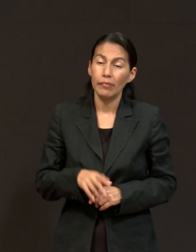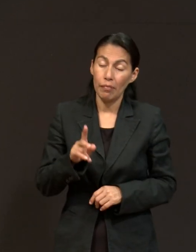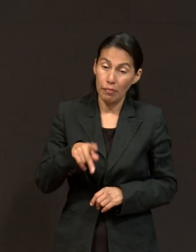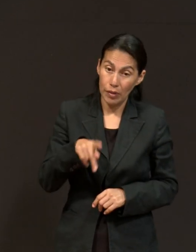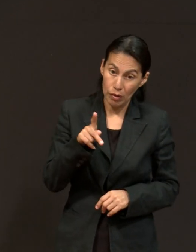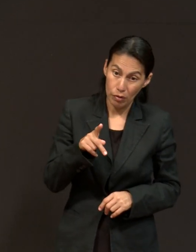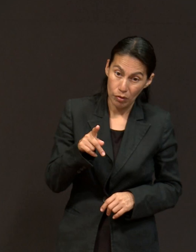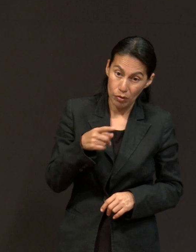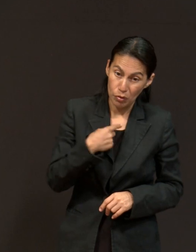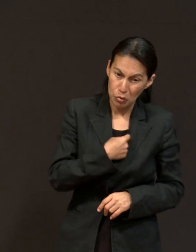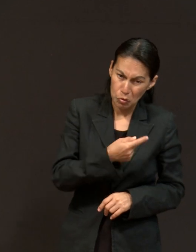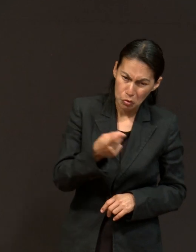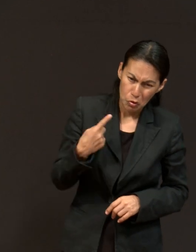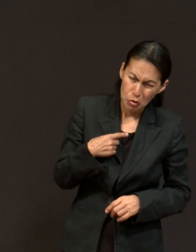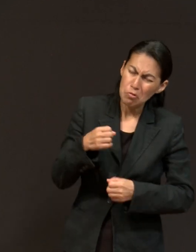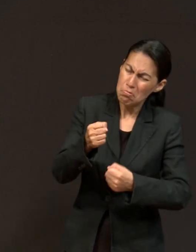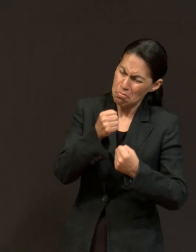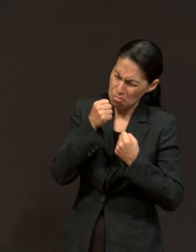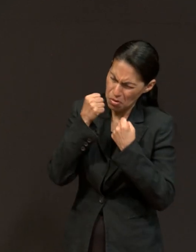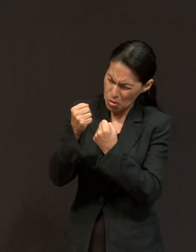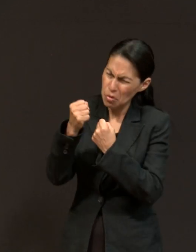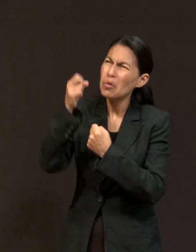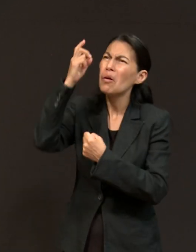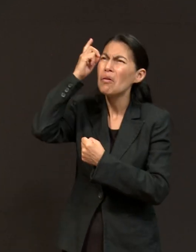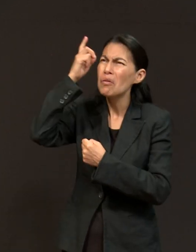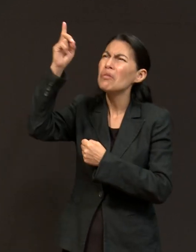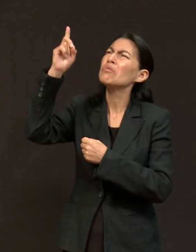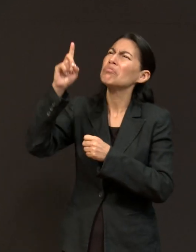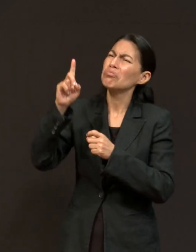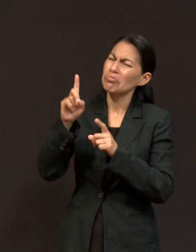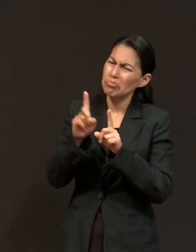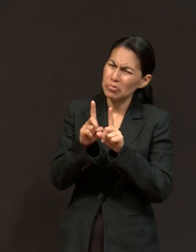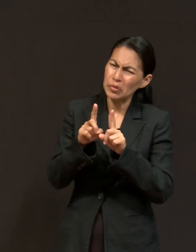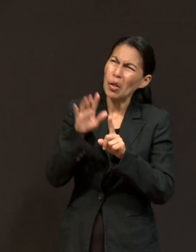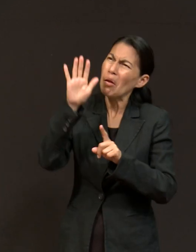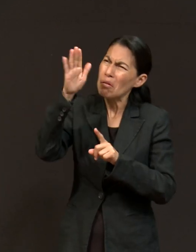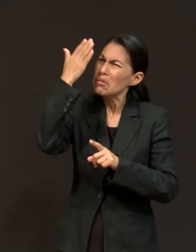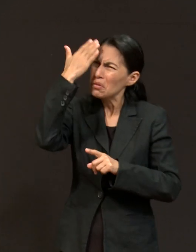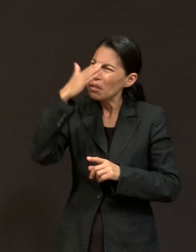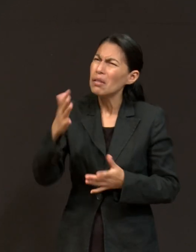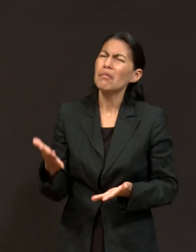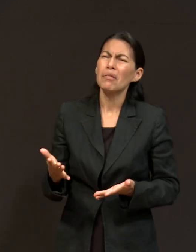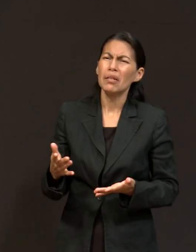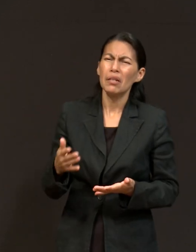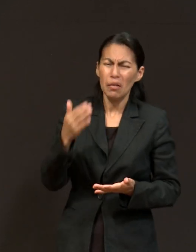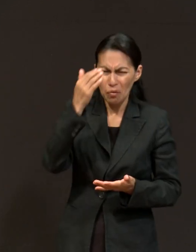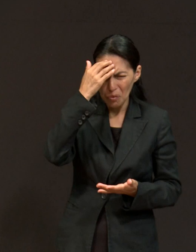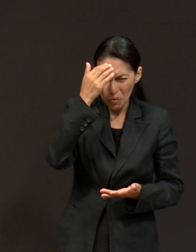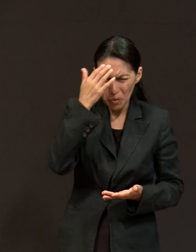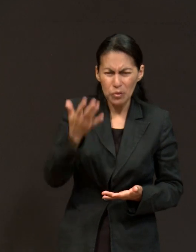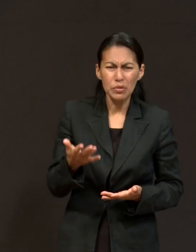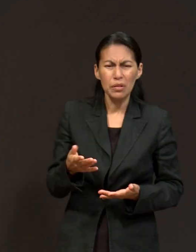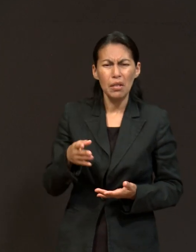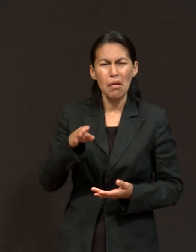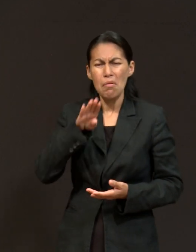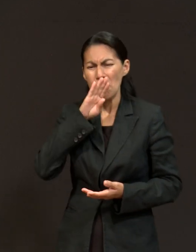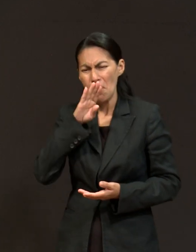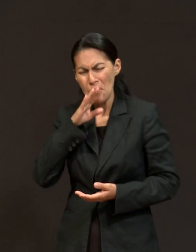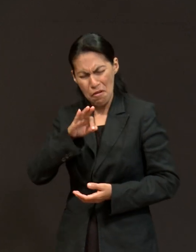pero no dudamos en que Dios sigue ahí. Dios sabe el contexto de todo. Amén. Y ella es una persona que también